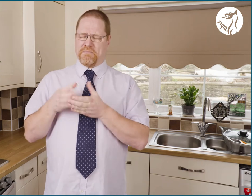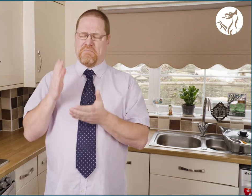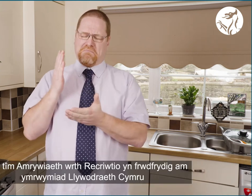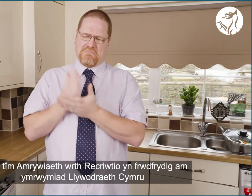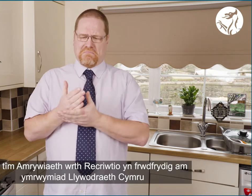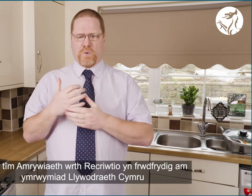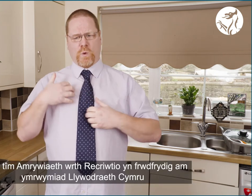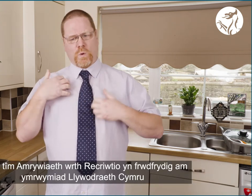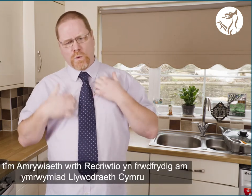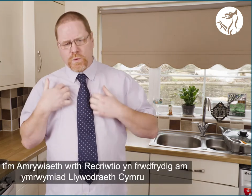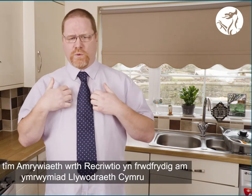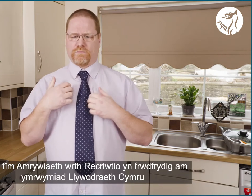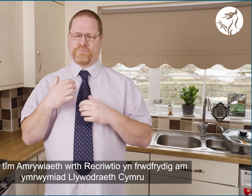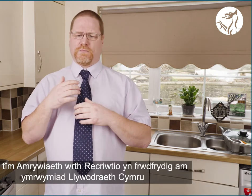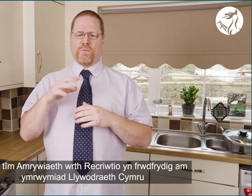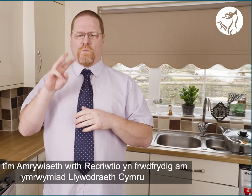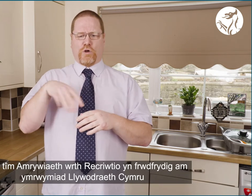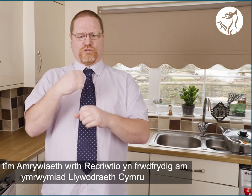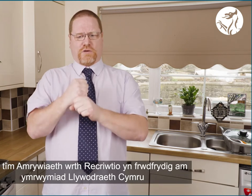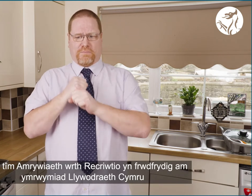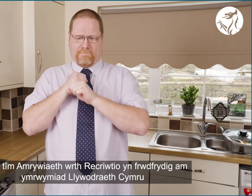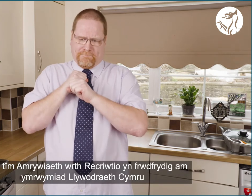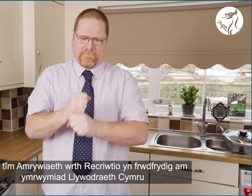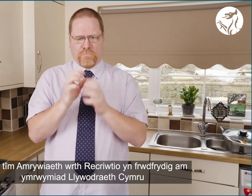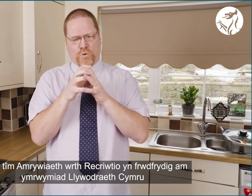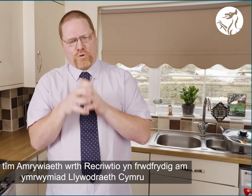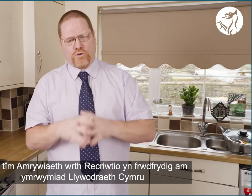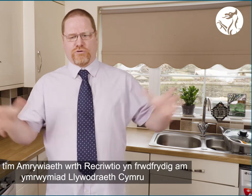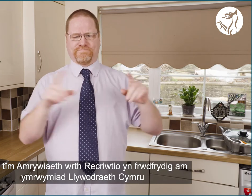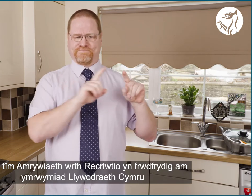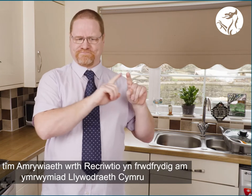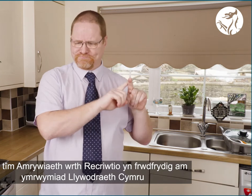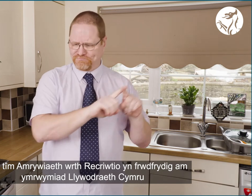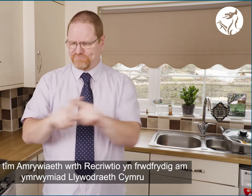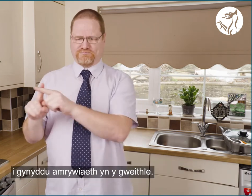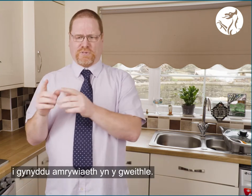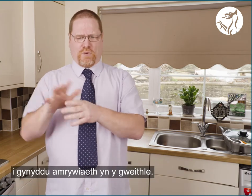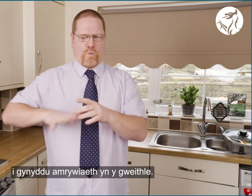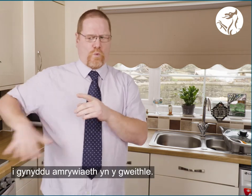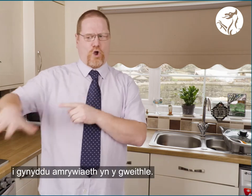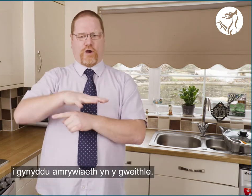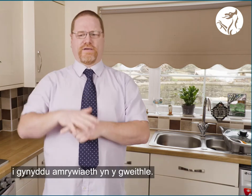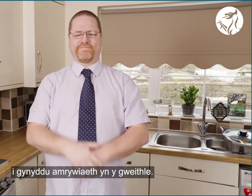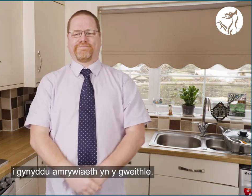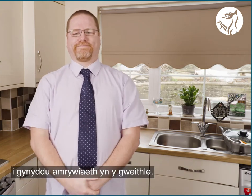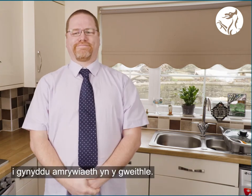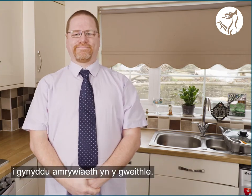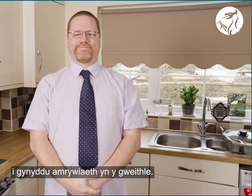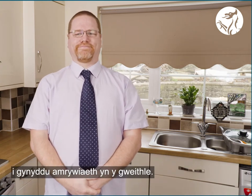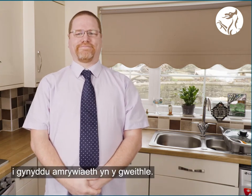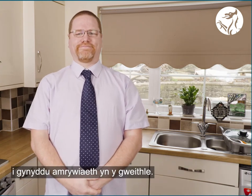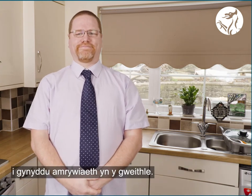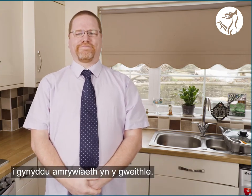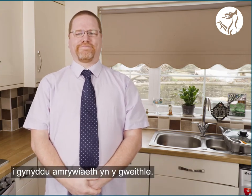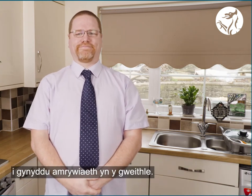Mae'r tîm Amrywiaeth Wrth Recriwtio yn fwrddrydig am ymrwymiad Llywodraeth Cymru i gynnyddu amrywiaeth yn y